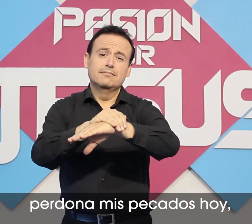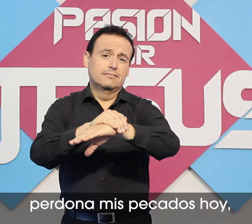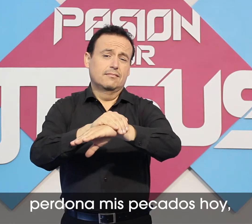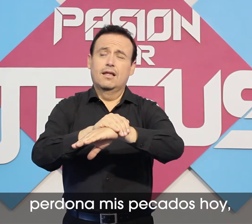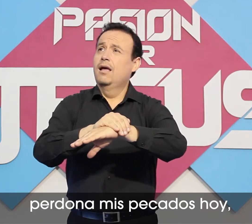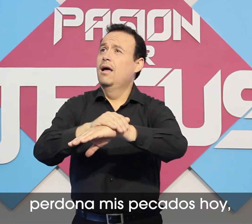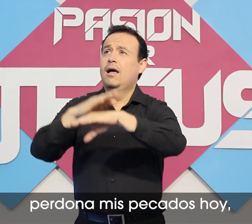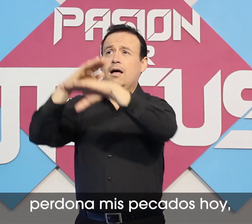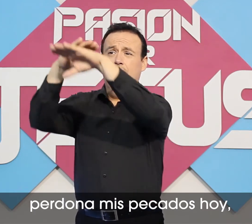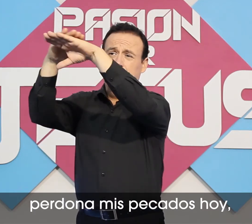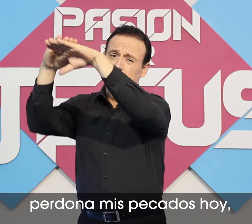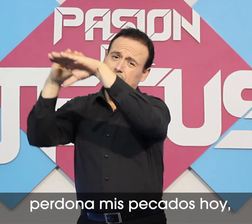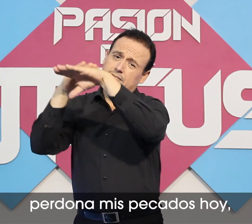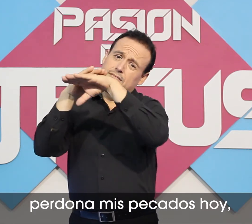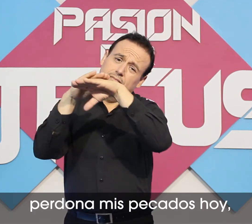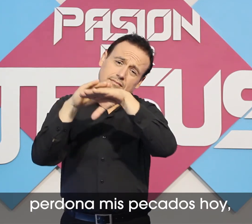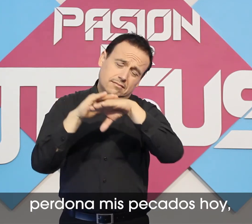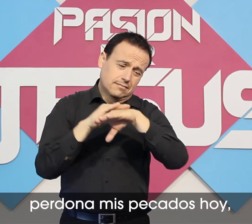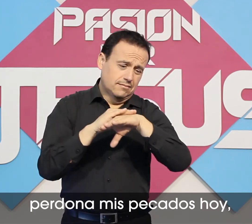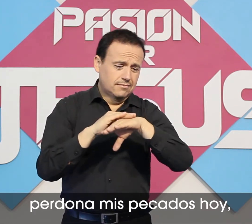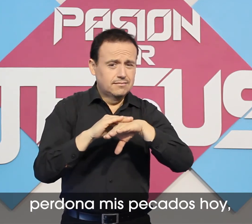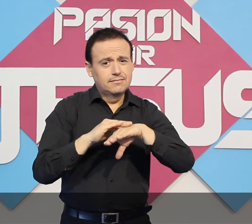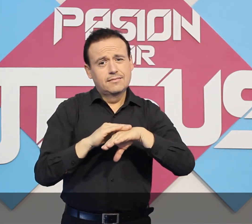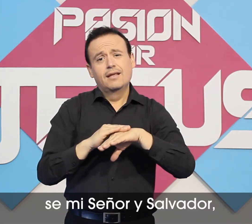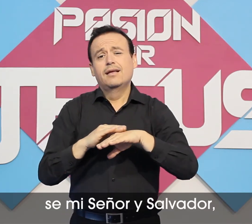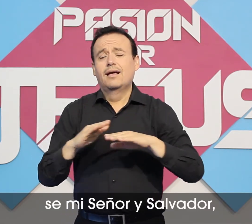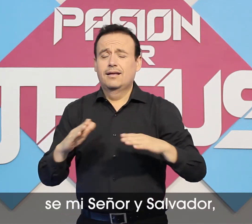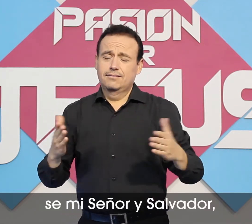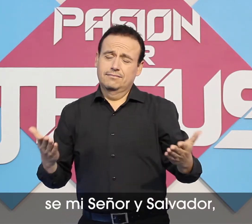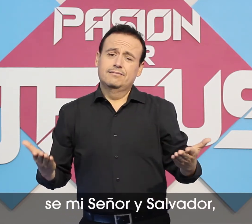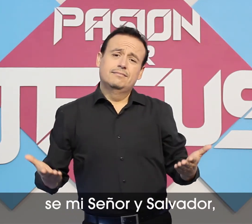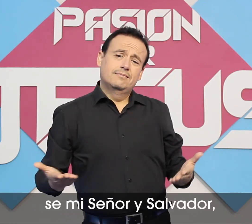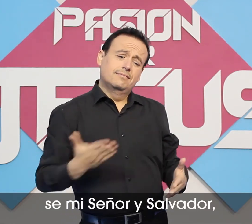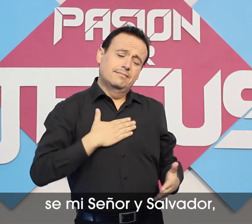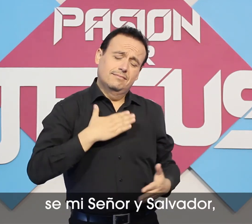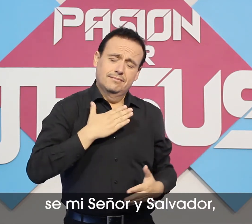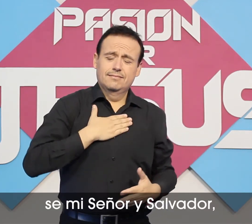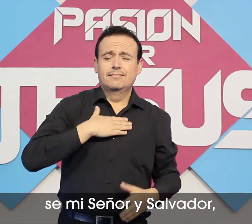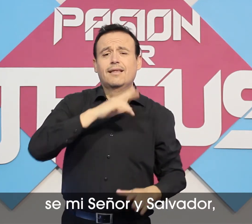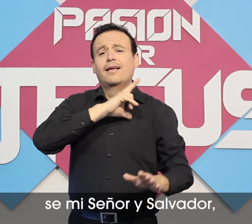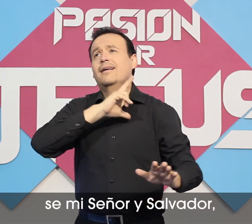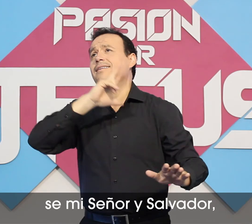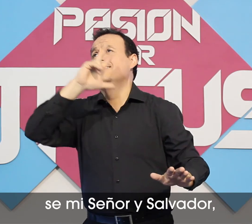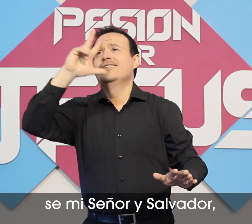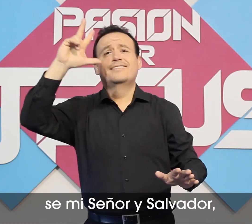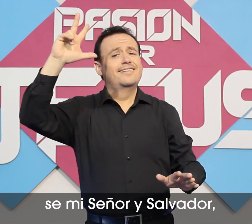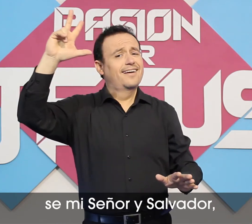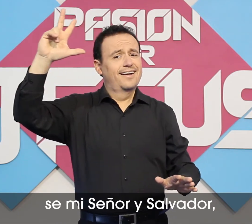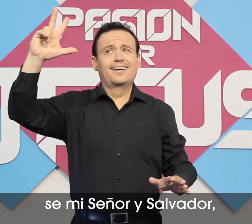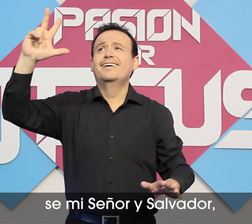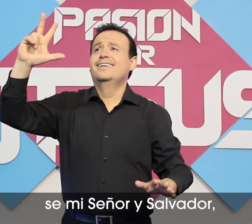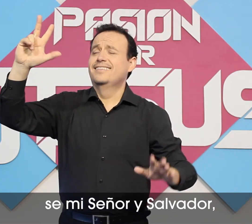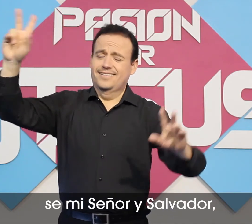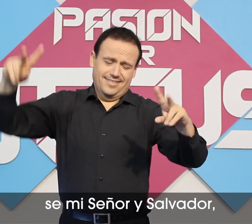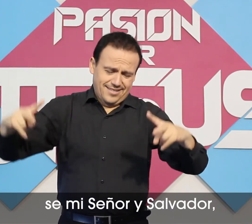pecados hoy Sé mi Señor y Salvador